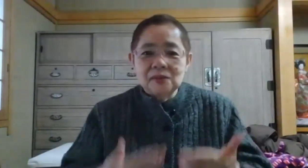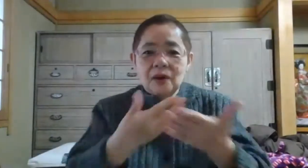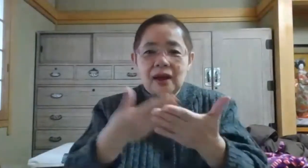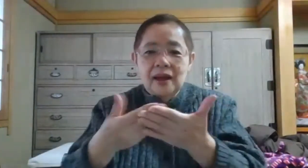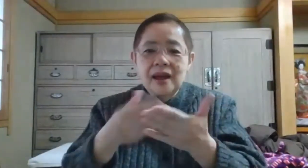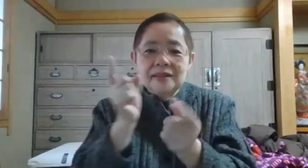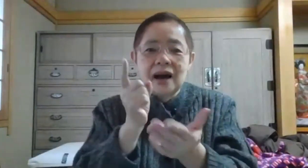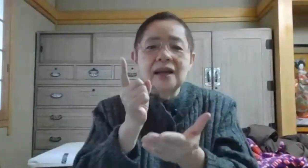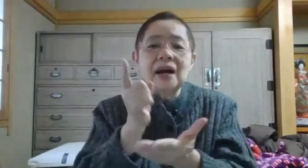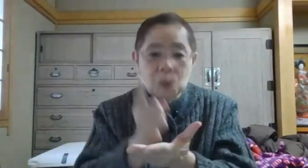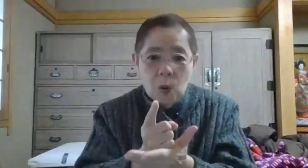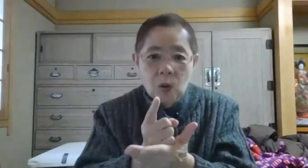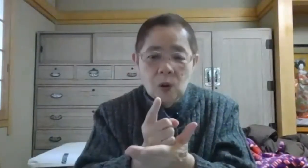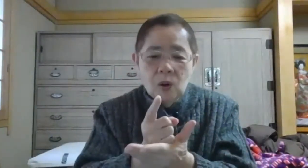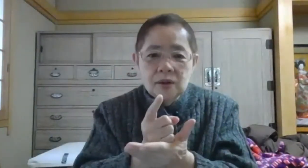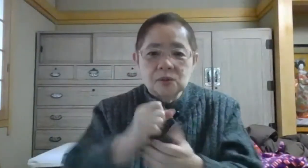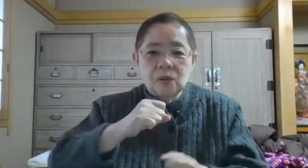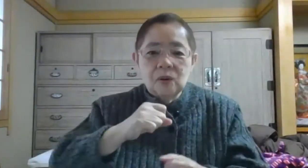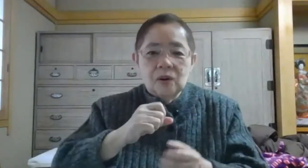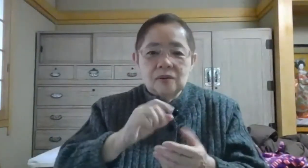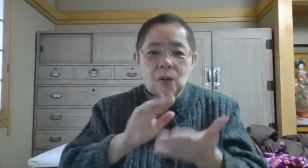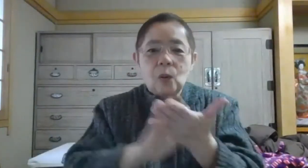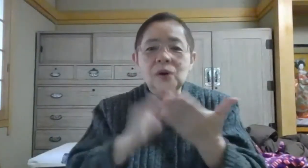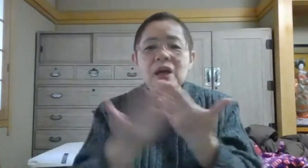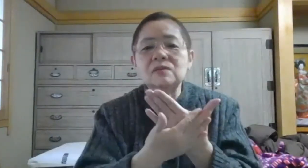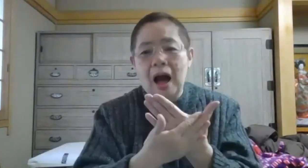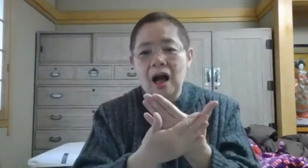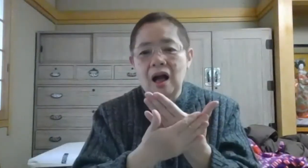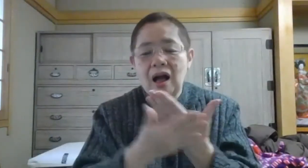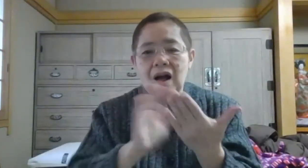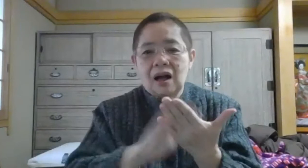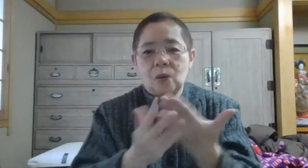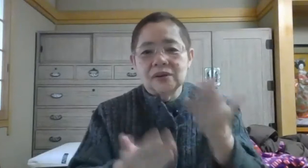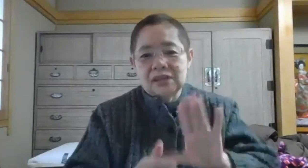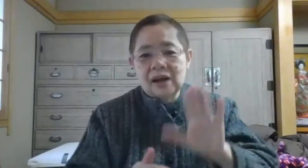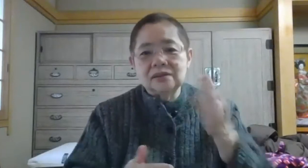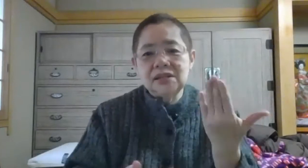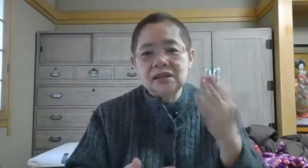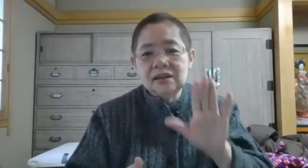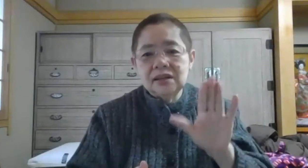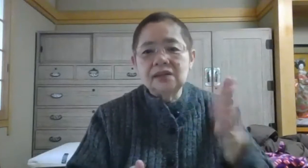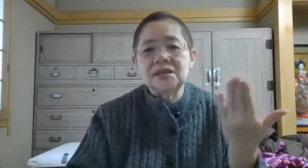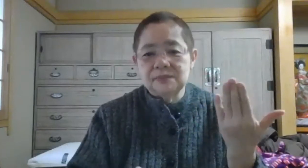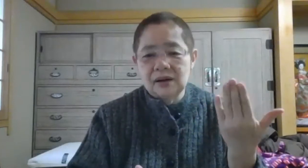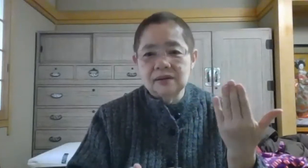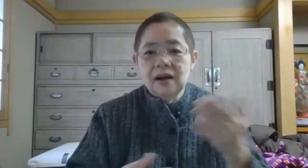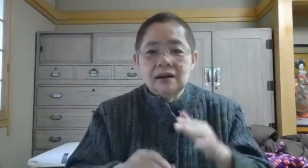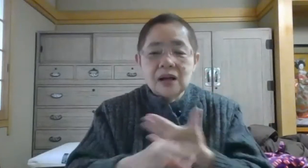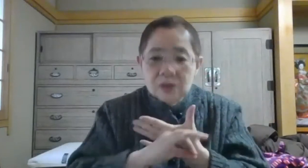絵だけだと、表裏になってしまう。例えば